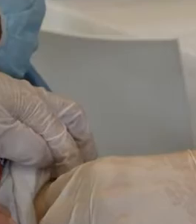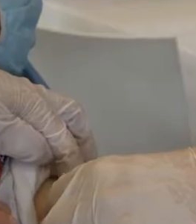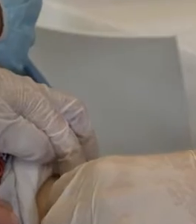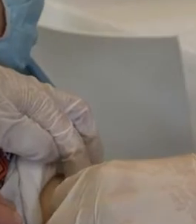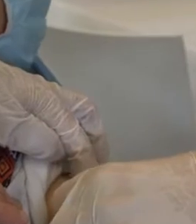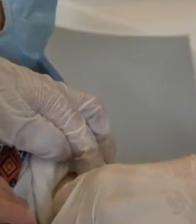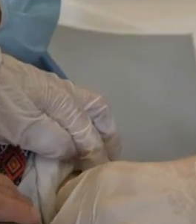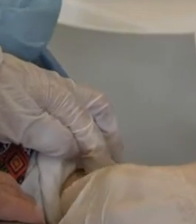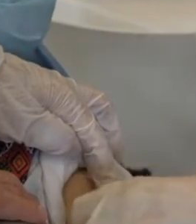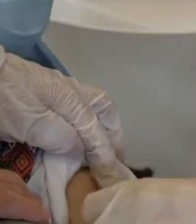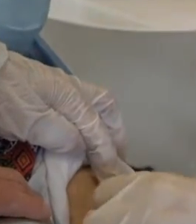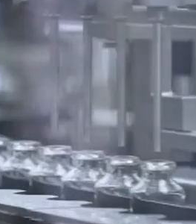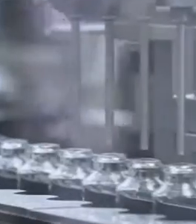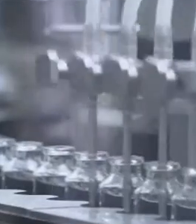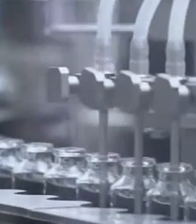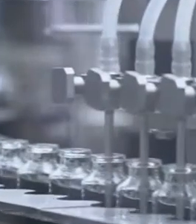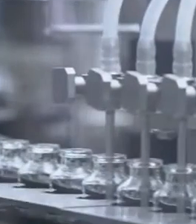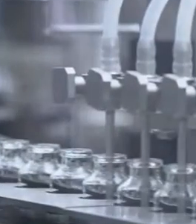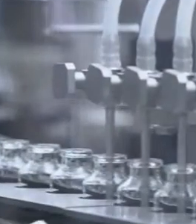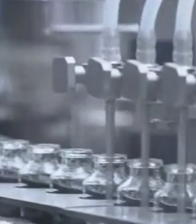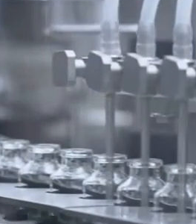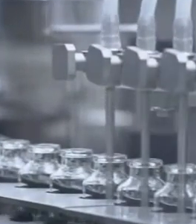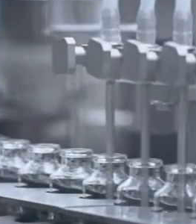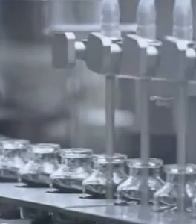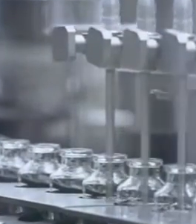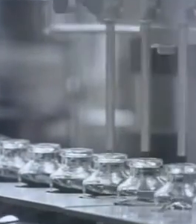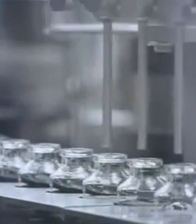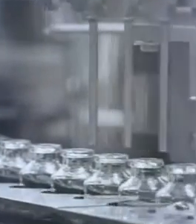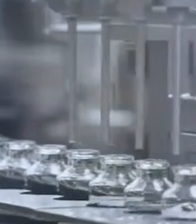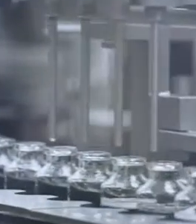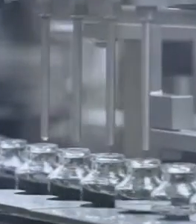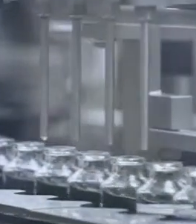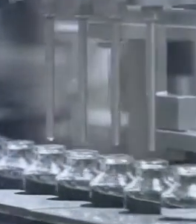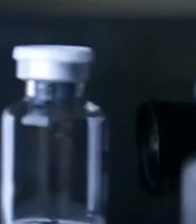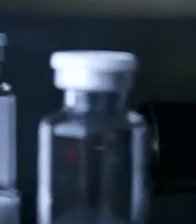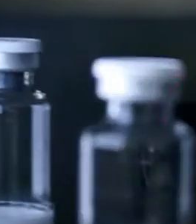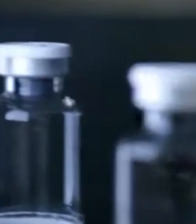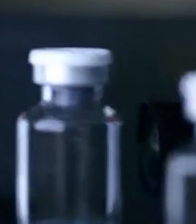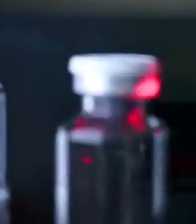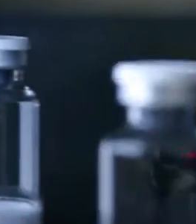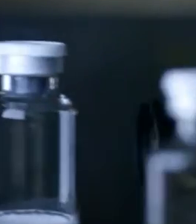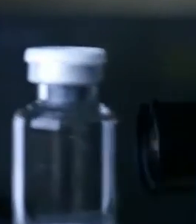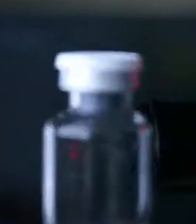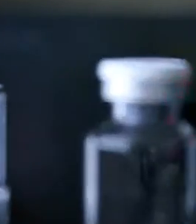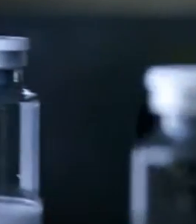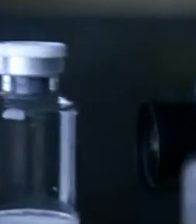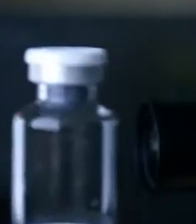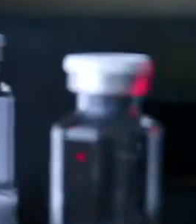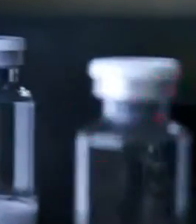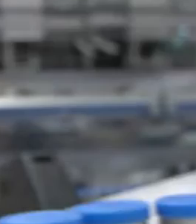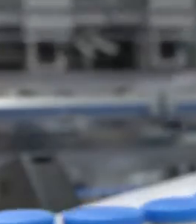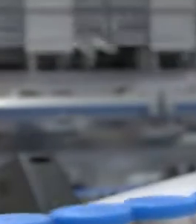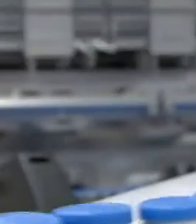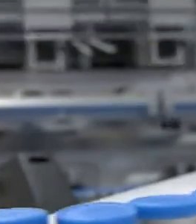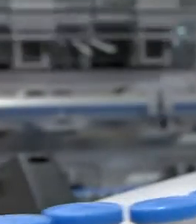le dosi di AstraZeneca in arrivo, a cui si aggiungono le 220.000 già a destinazione. Si aspettano 20.000 a fiale di Moderna, saranno poi 29